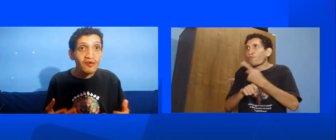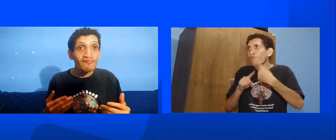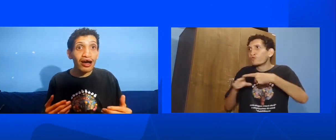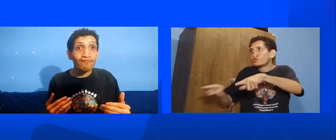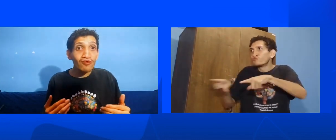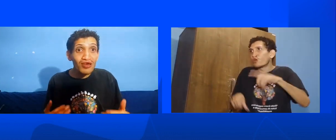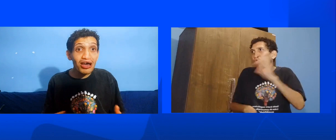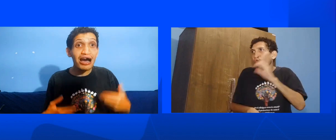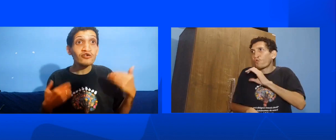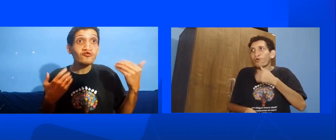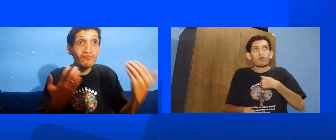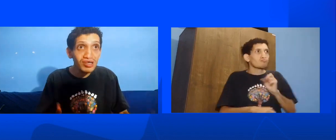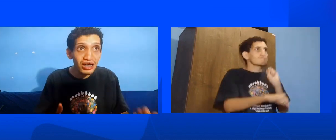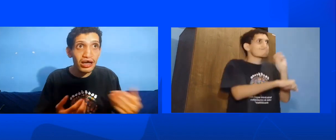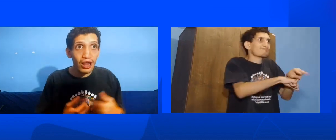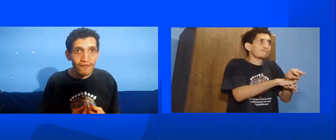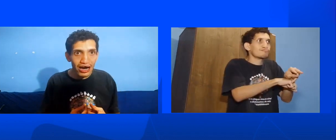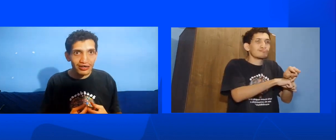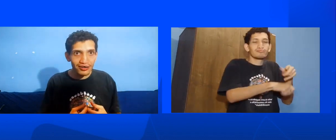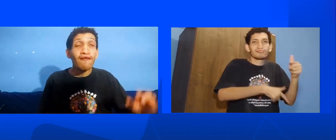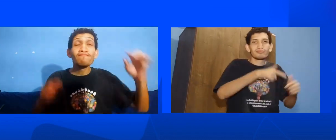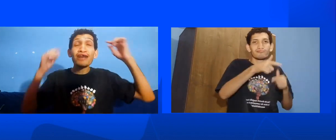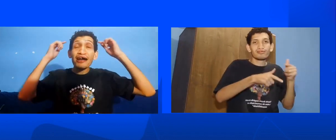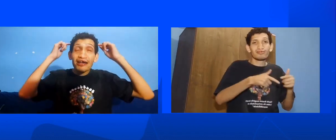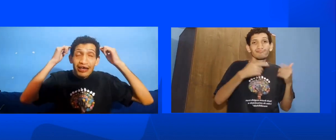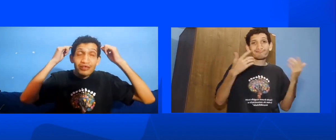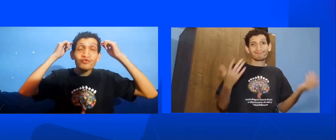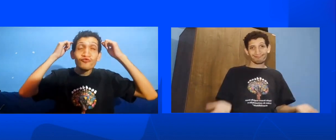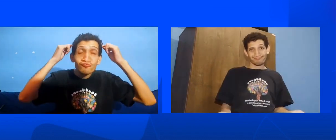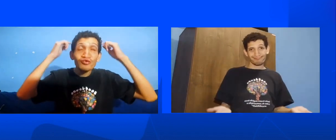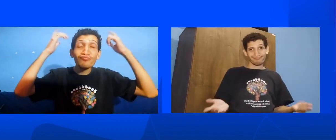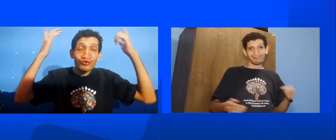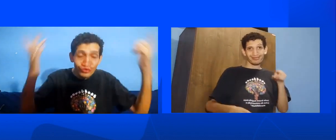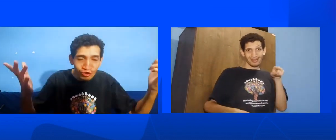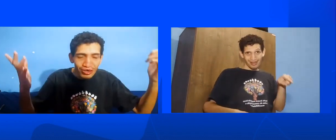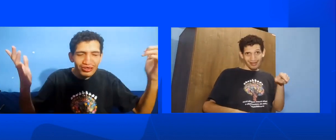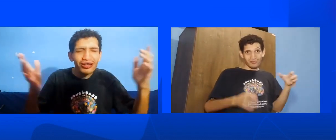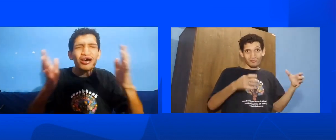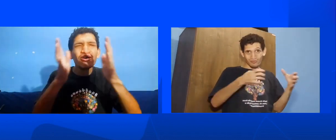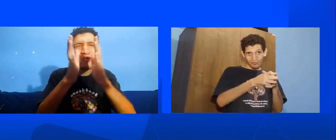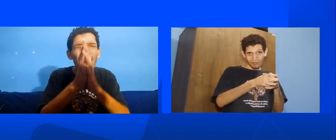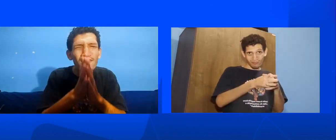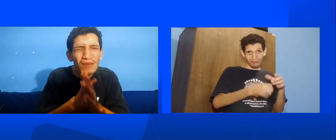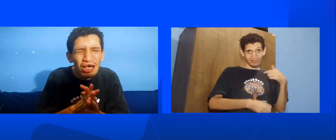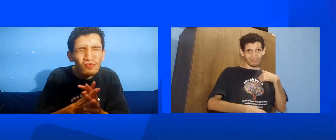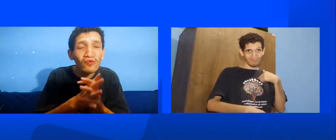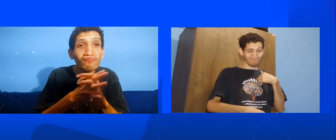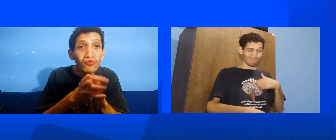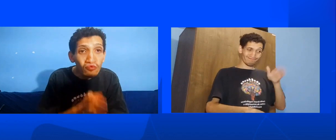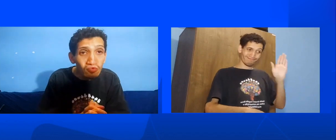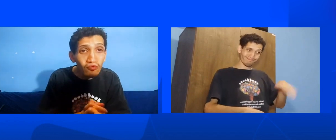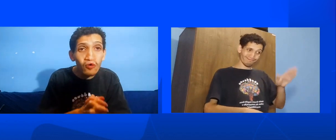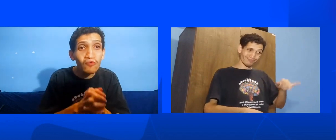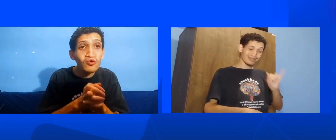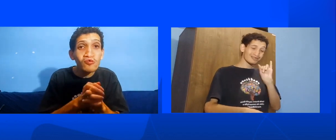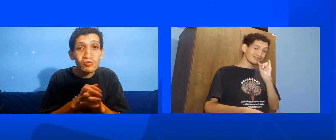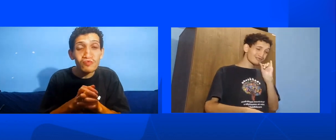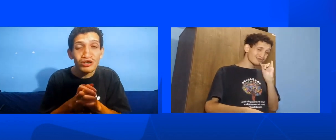Para poder Assumir aquela vaga Para esse grupo de pessoas Eu lamento muito Eu fico muito